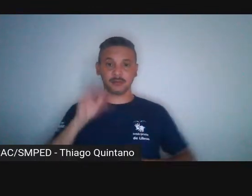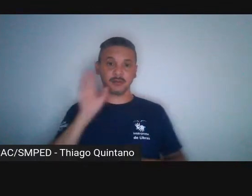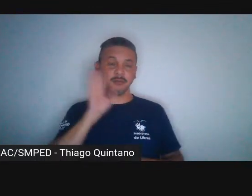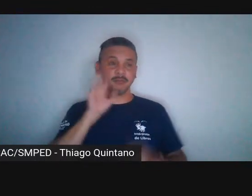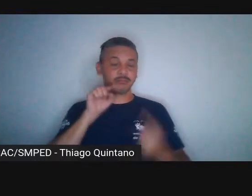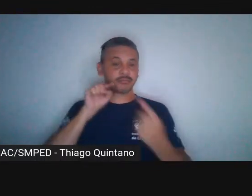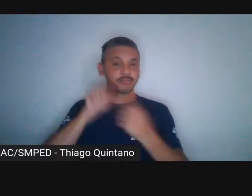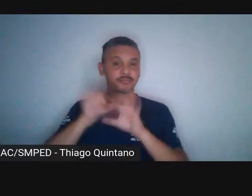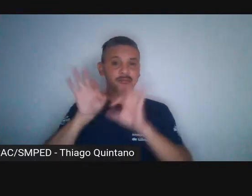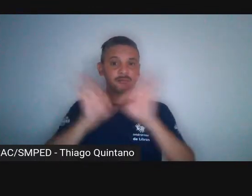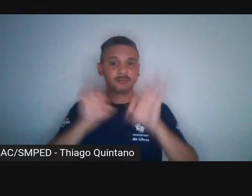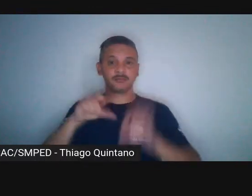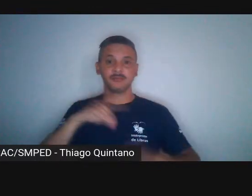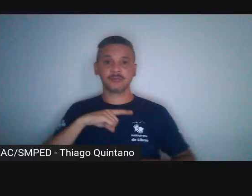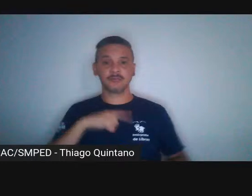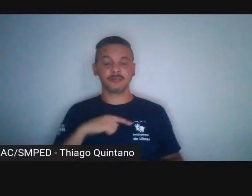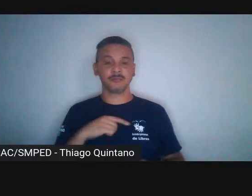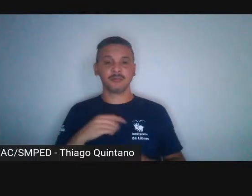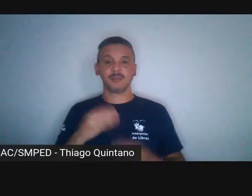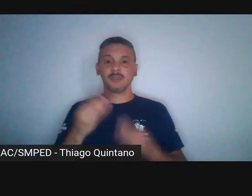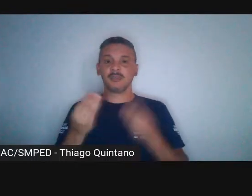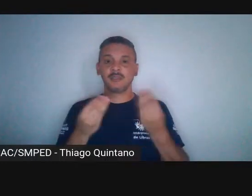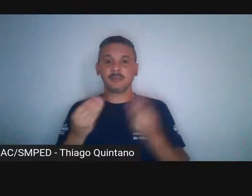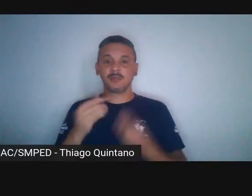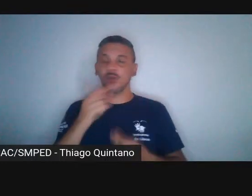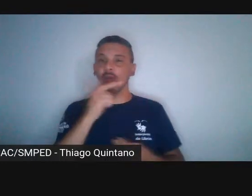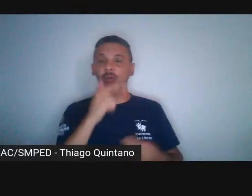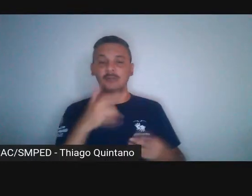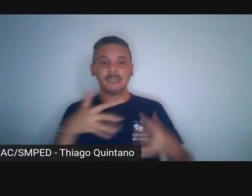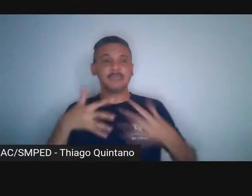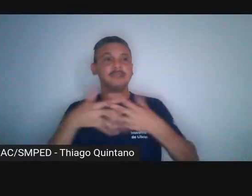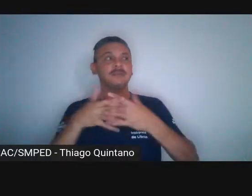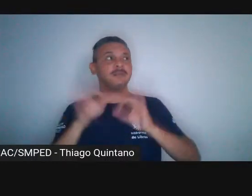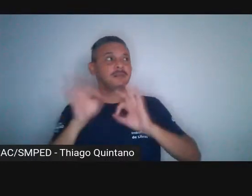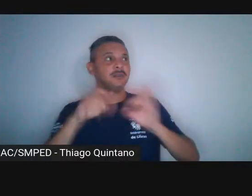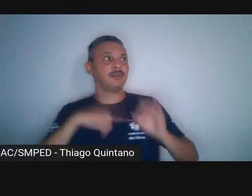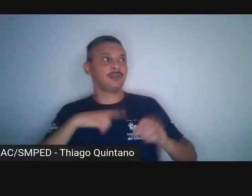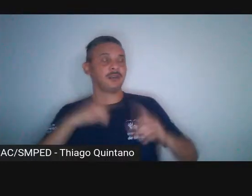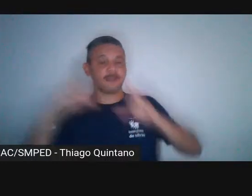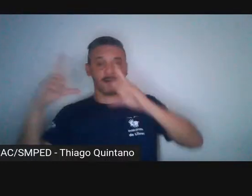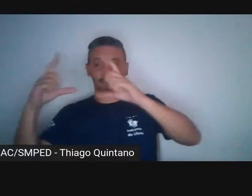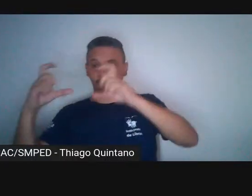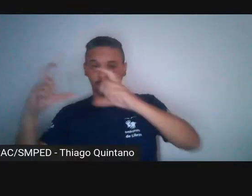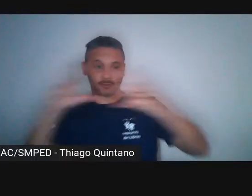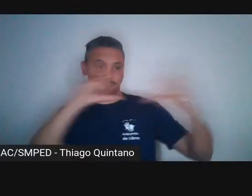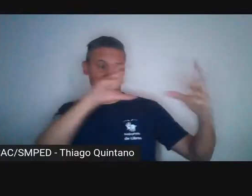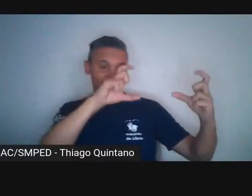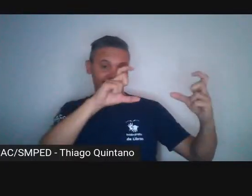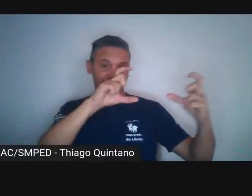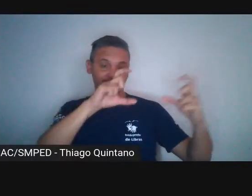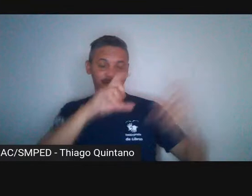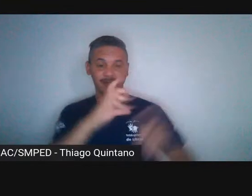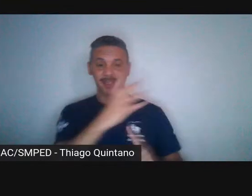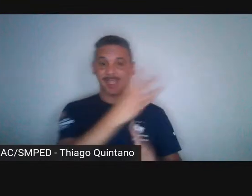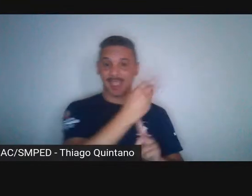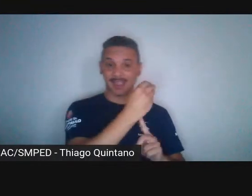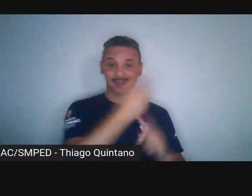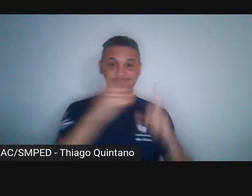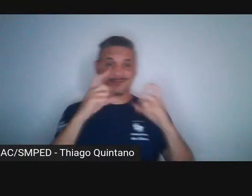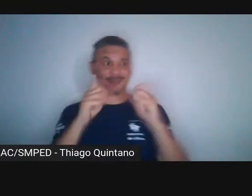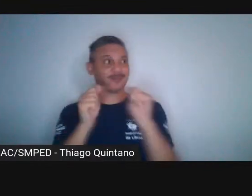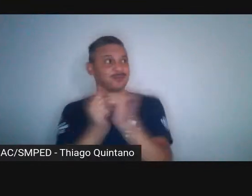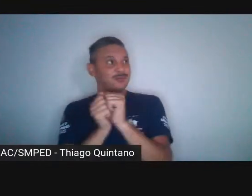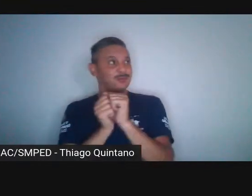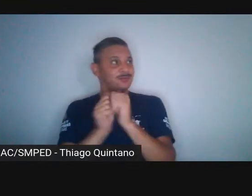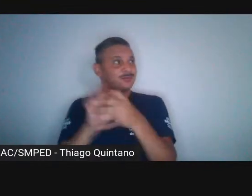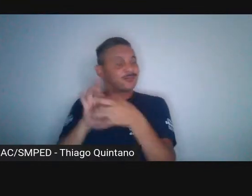existiria uma dicotomia ou um conflito entre fotografia-fotografia e arte-fotografia. Um